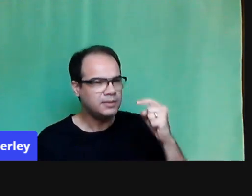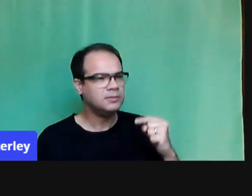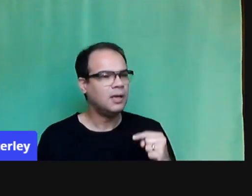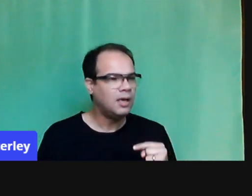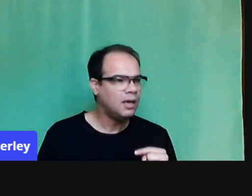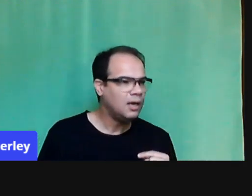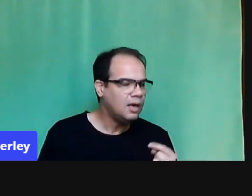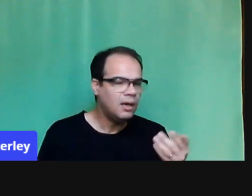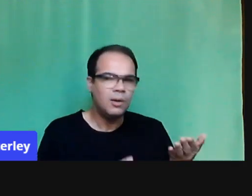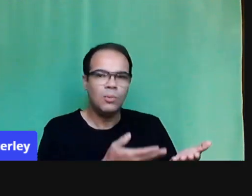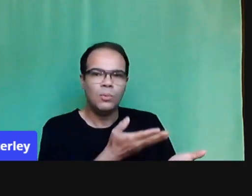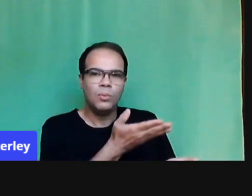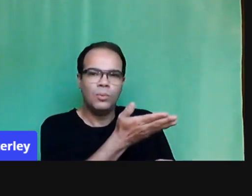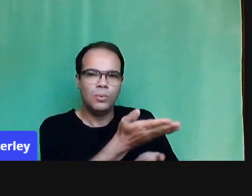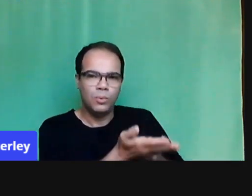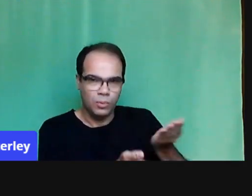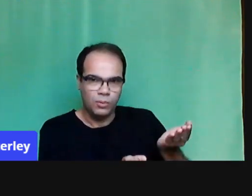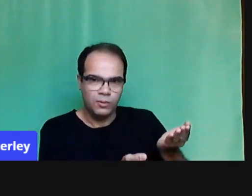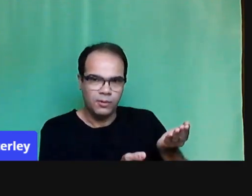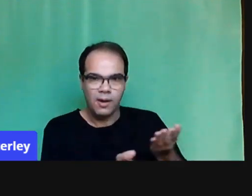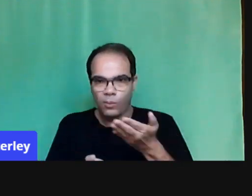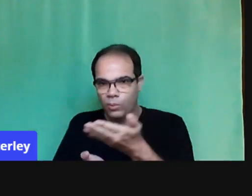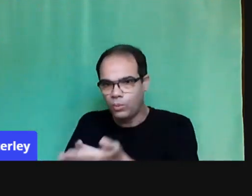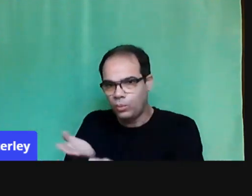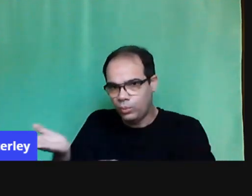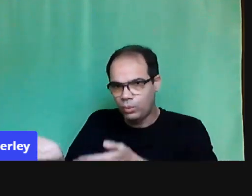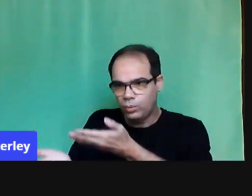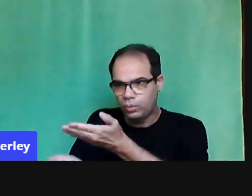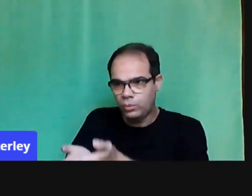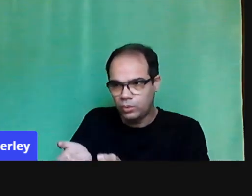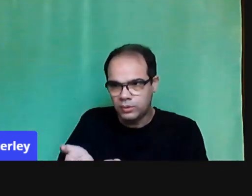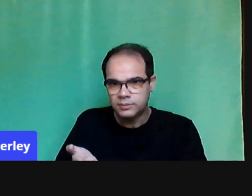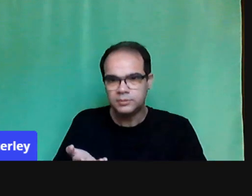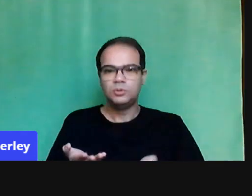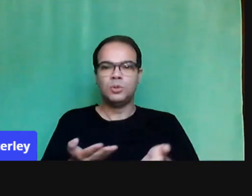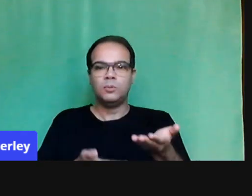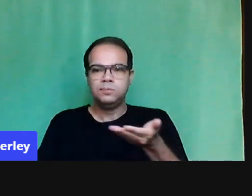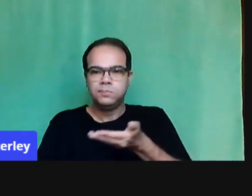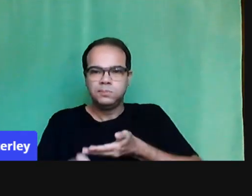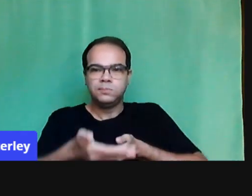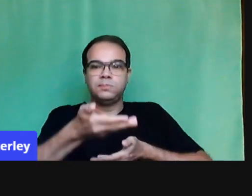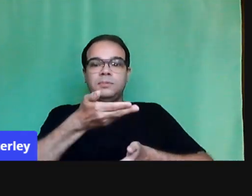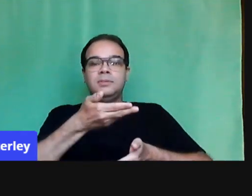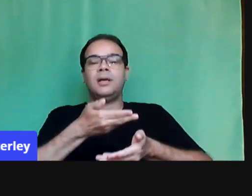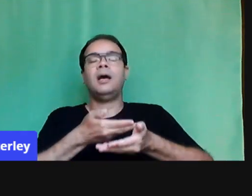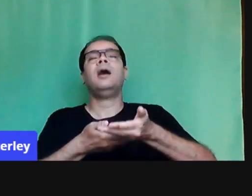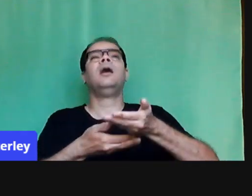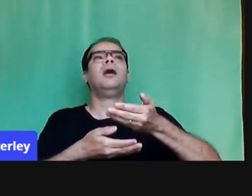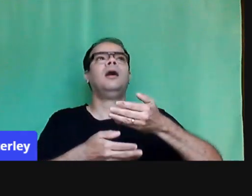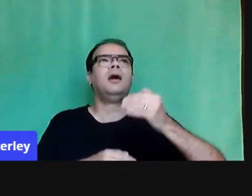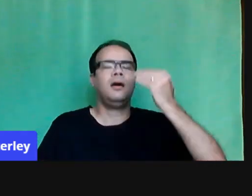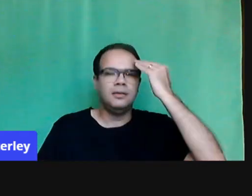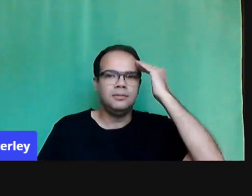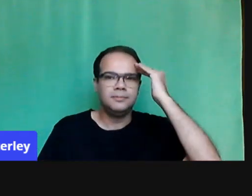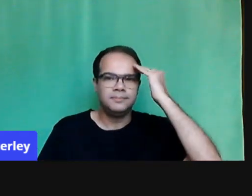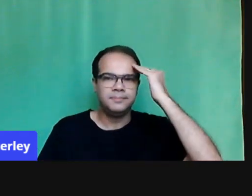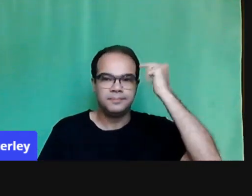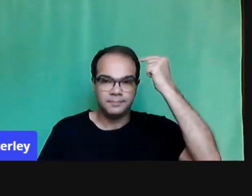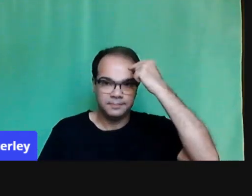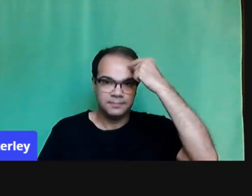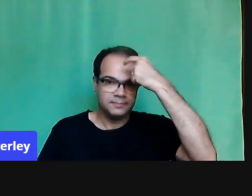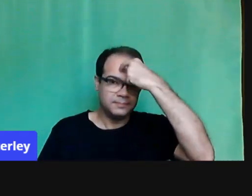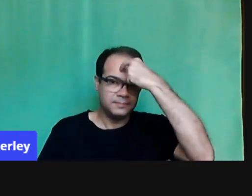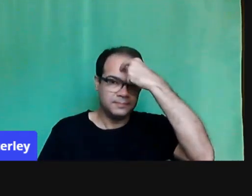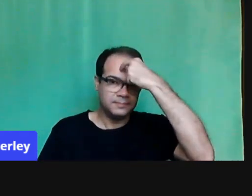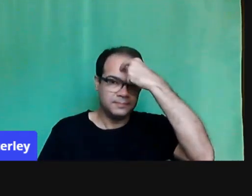É na interação. Uma interação que, nesse momento remota, né? De ensino emergencial remoto, ela está um pouco